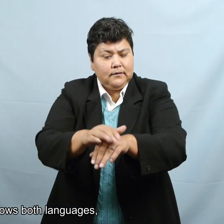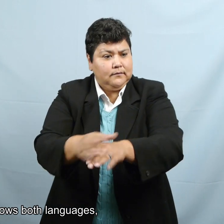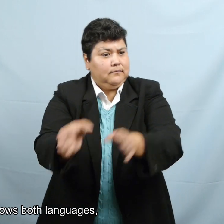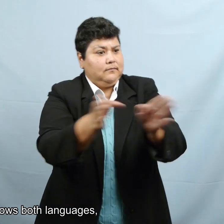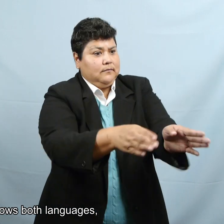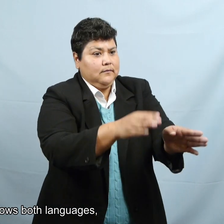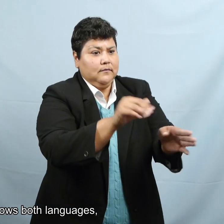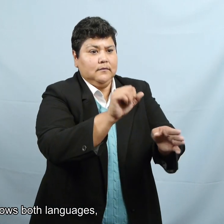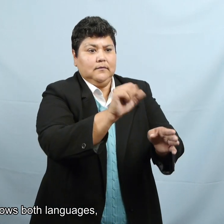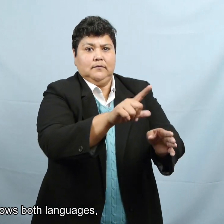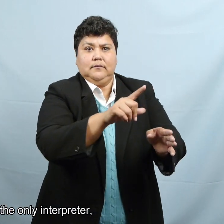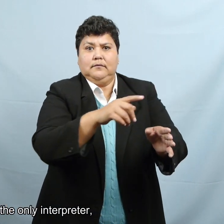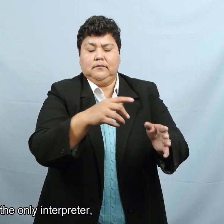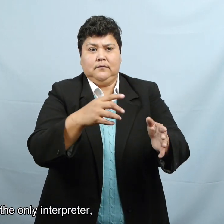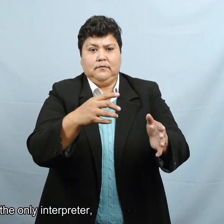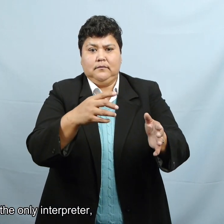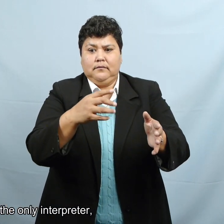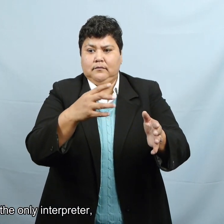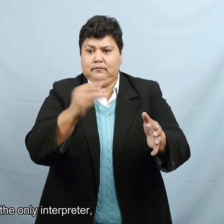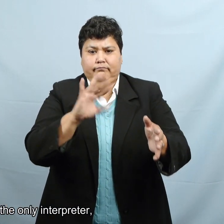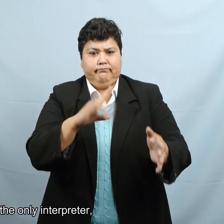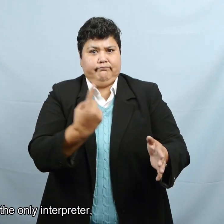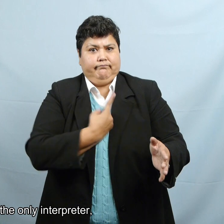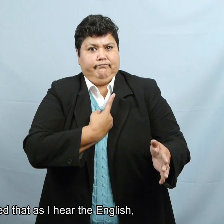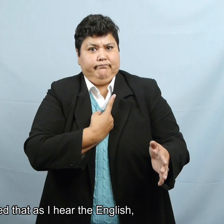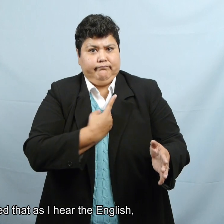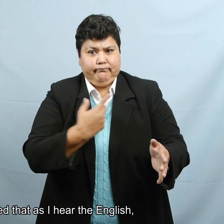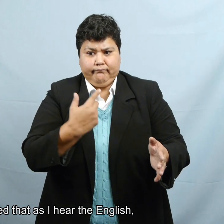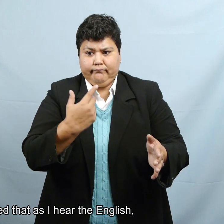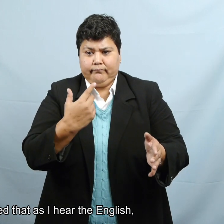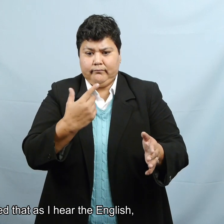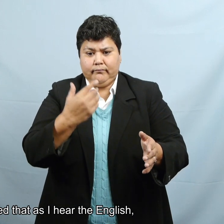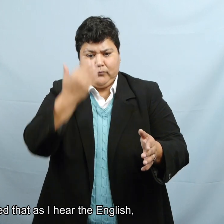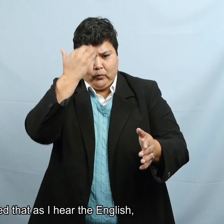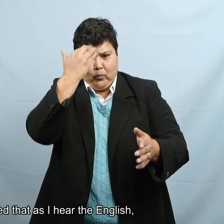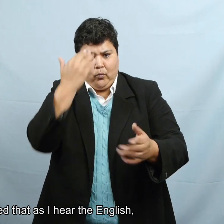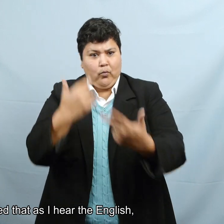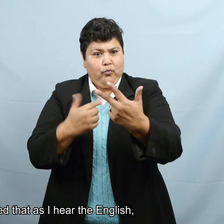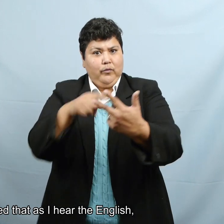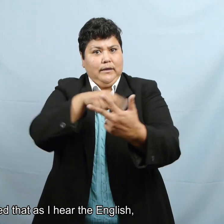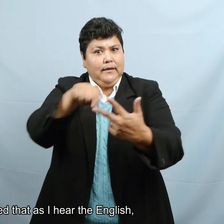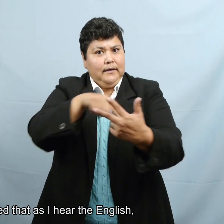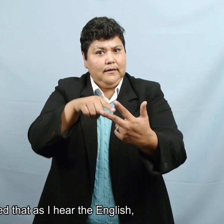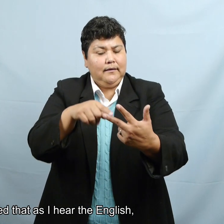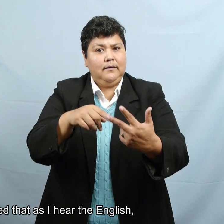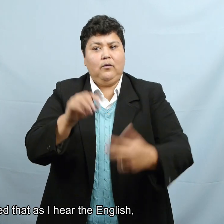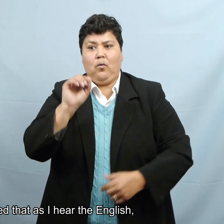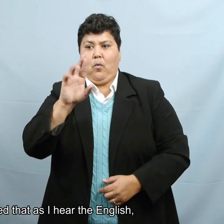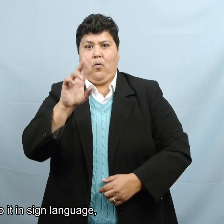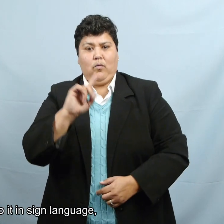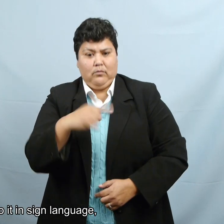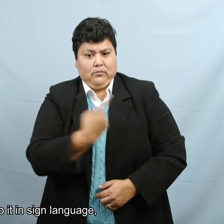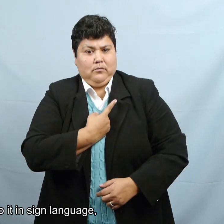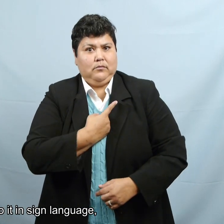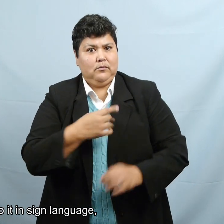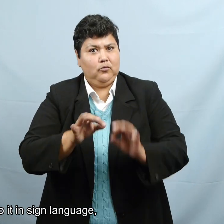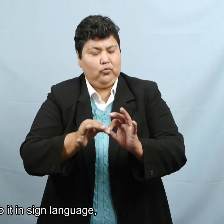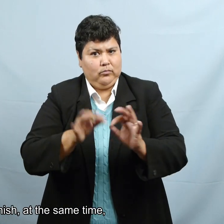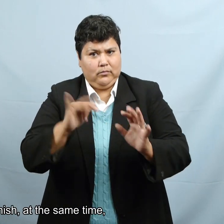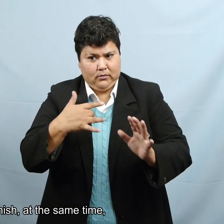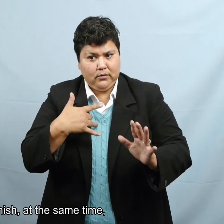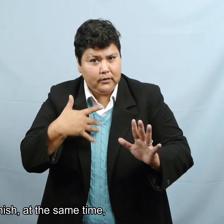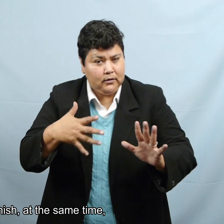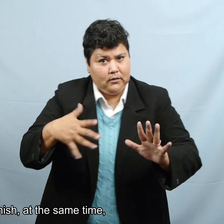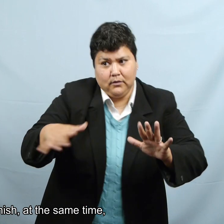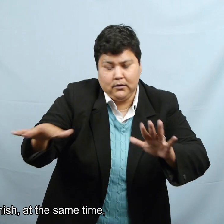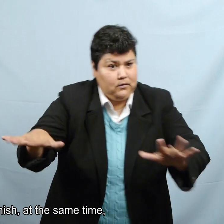ambos lenguajes. O soy el único intérprete. Y se espera que al mismo tiempo que lo escucho en inglés, pueda hacer un lenguaje de señas